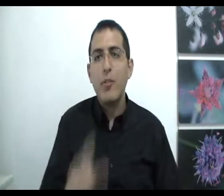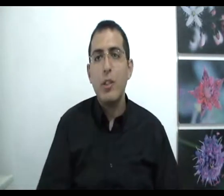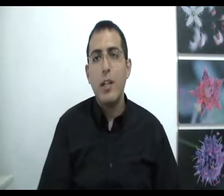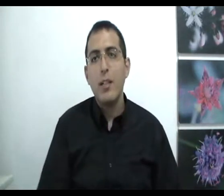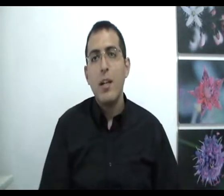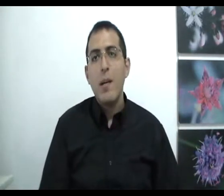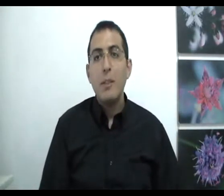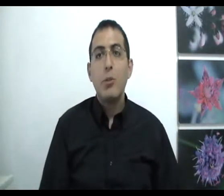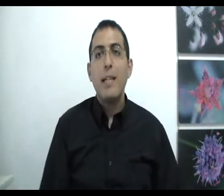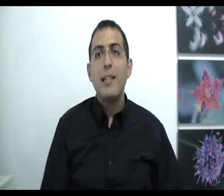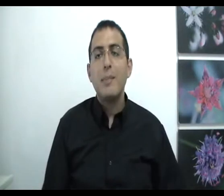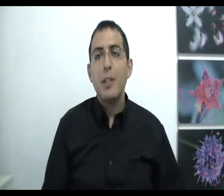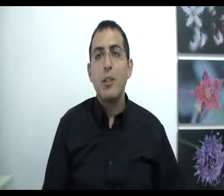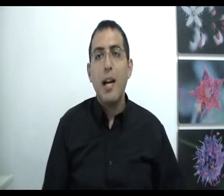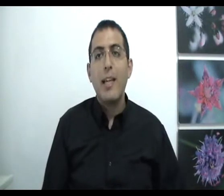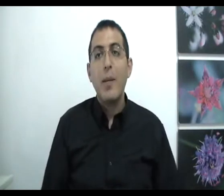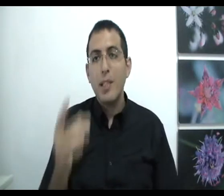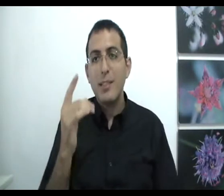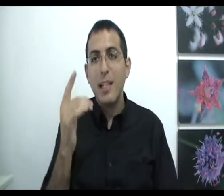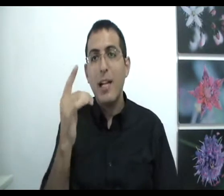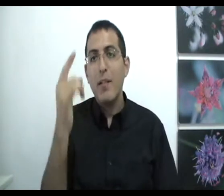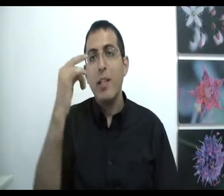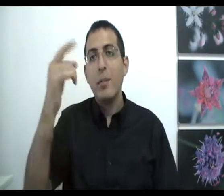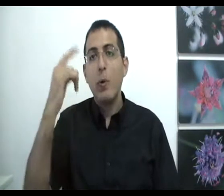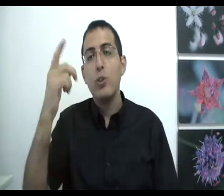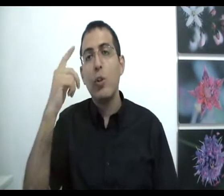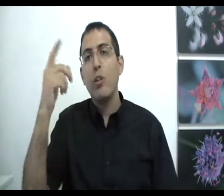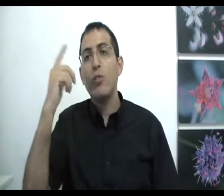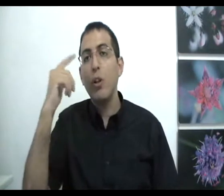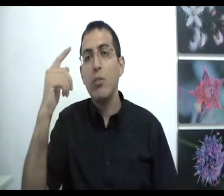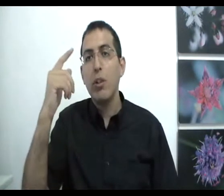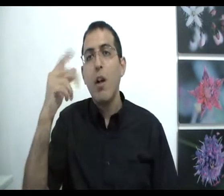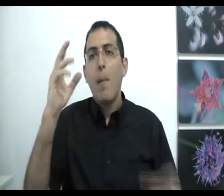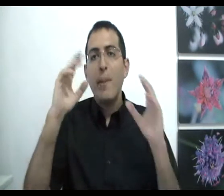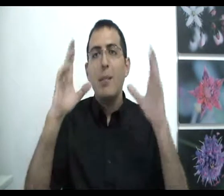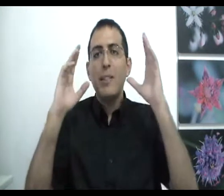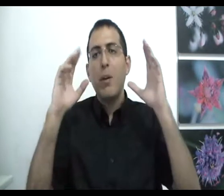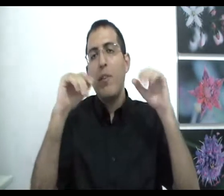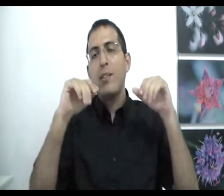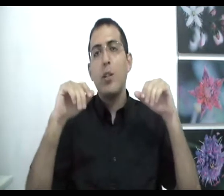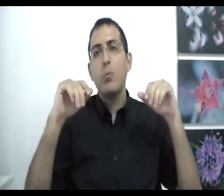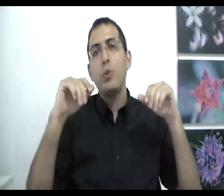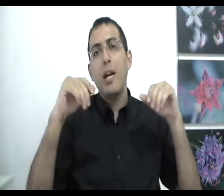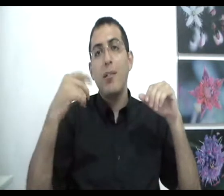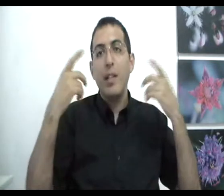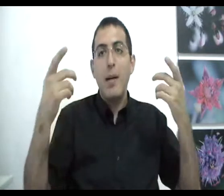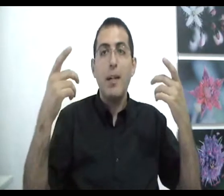השיטה מה זאת אומרת היא עצמה השיטה? כי אם תצליח להבין את המהות של כל השיטות בזה בעצמו הפכת להיות מאושר ולמה?